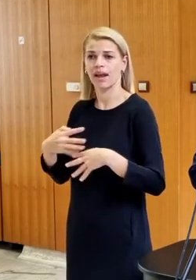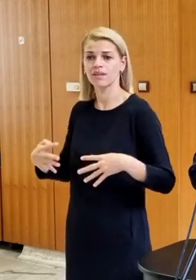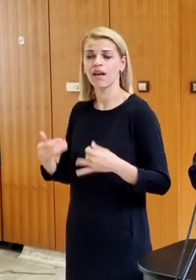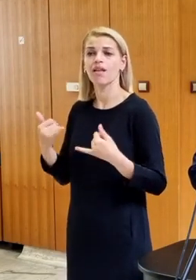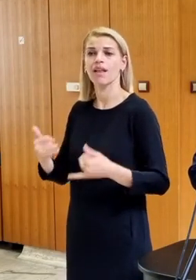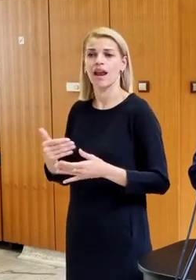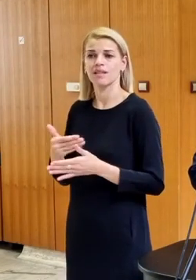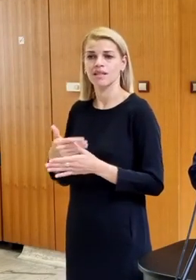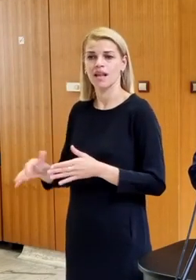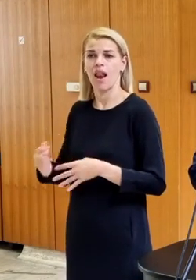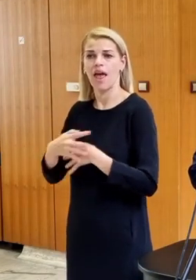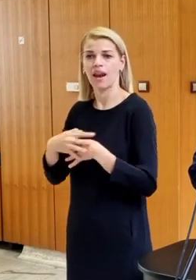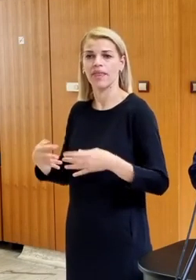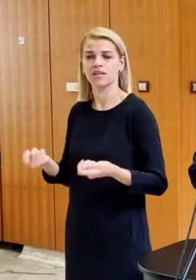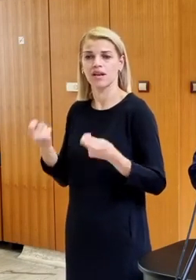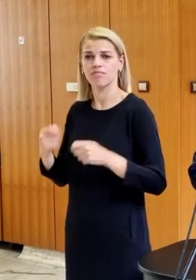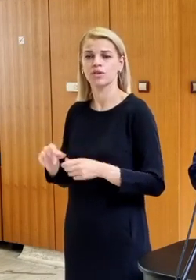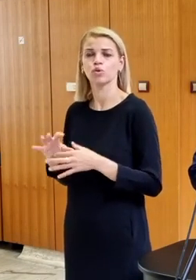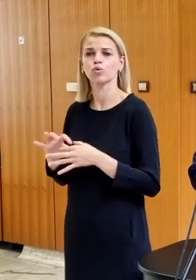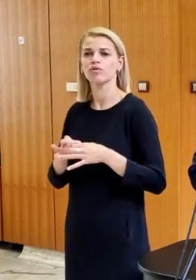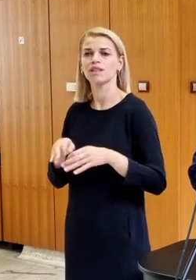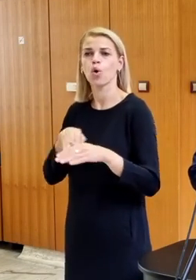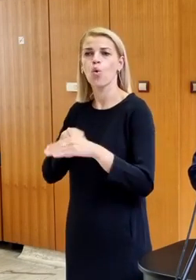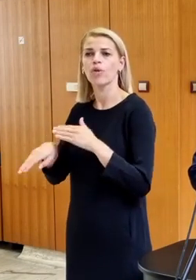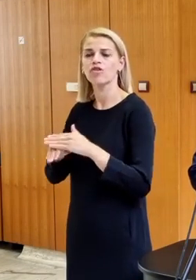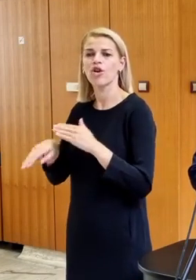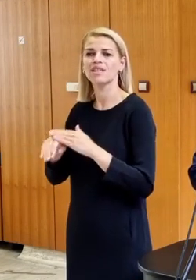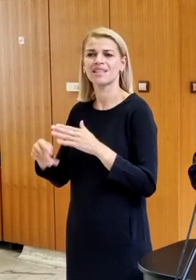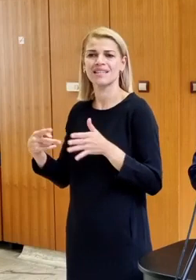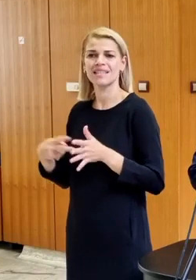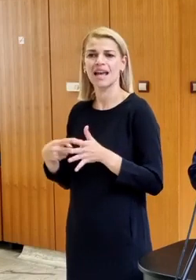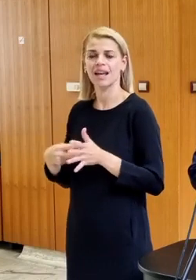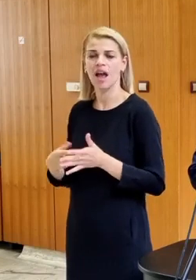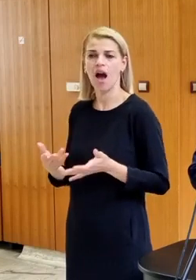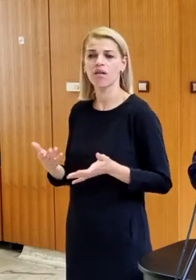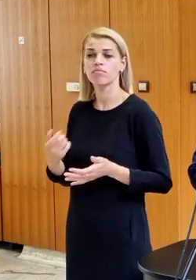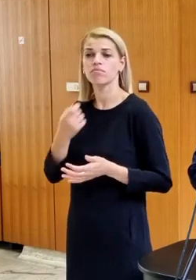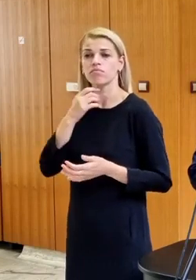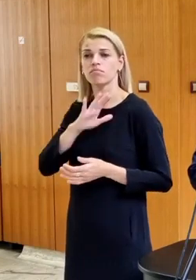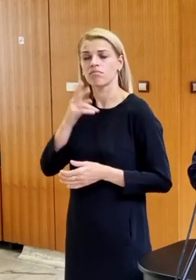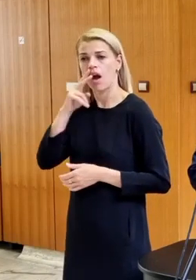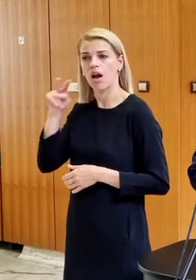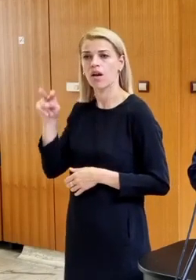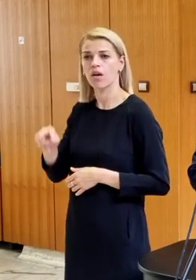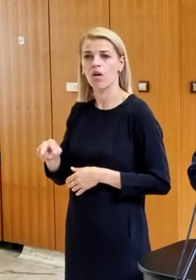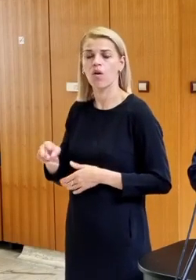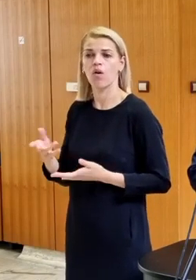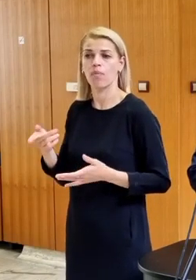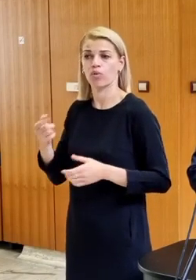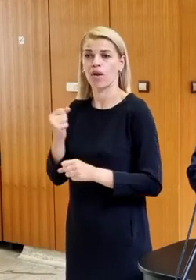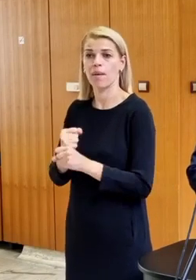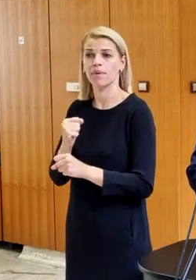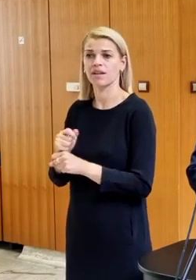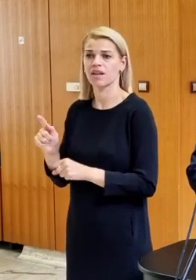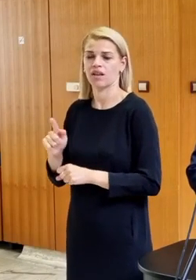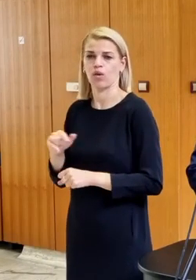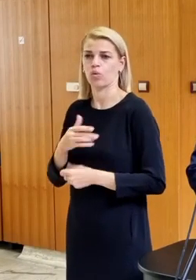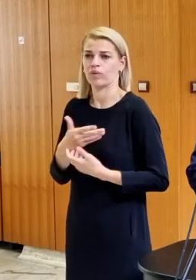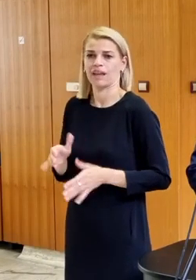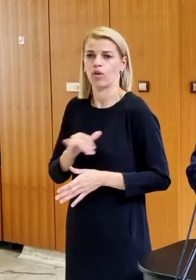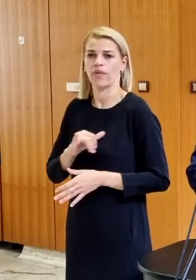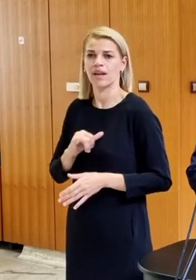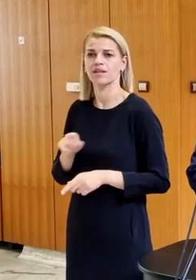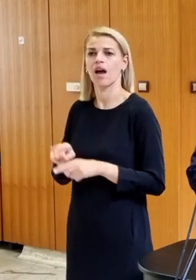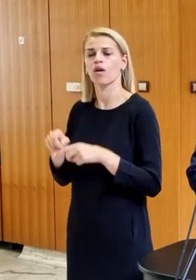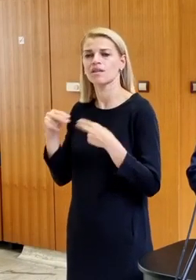hranice pri utečencoch zo Sýrie. Ako sa pozeráte vy na to? Lebo stáva sa to praxou, ktorú nikto nechcel, aby boli